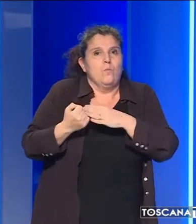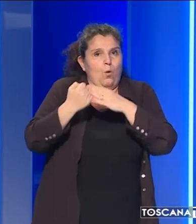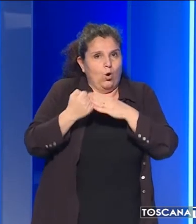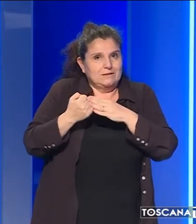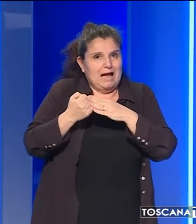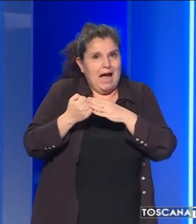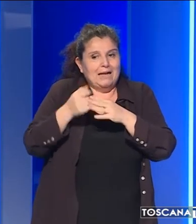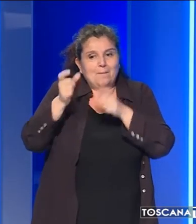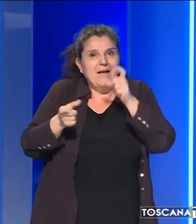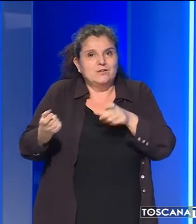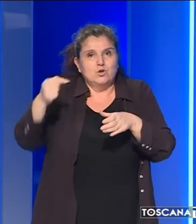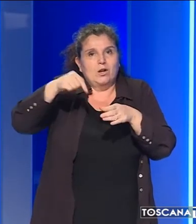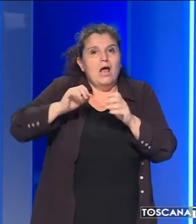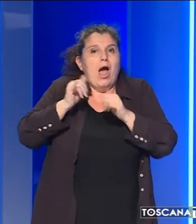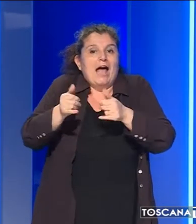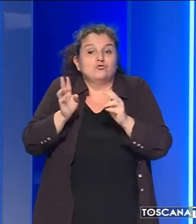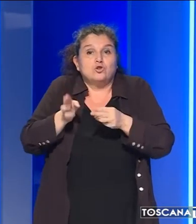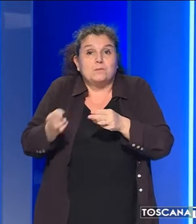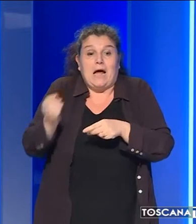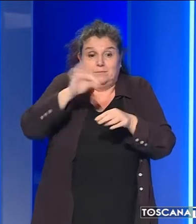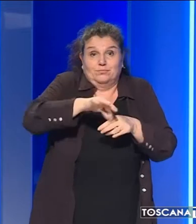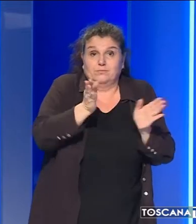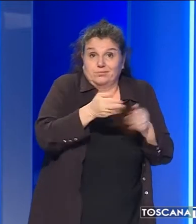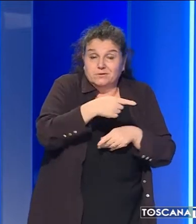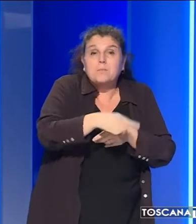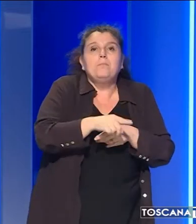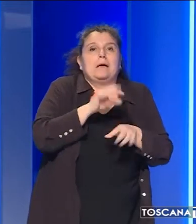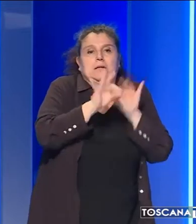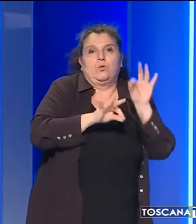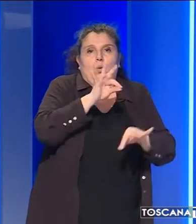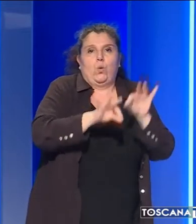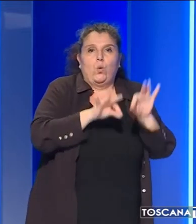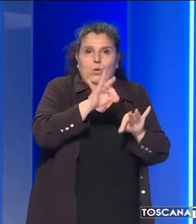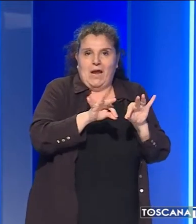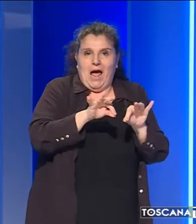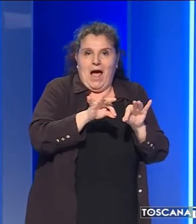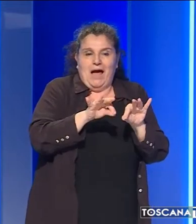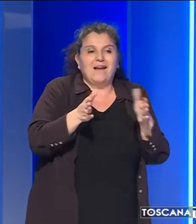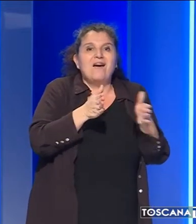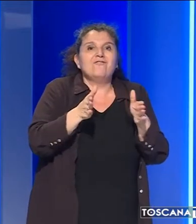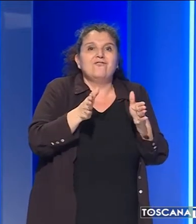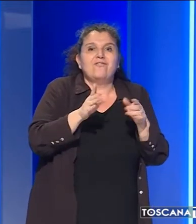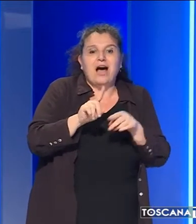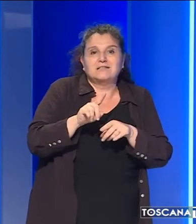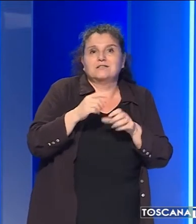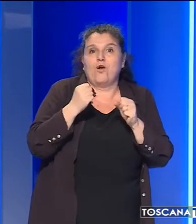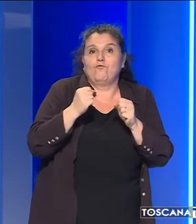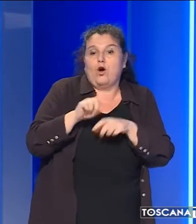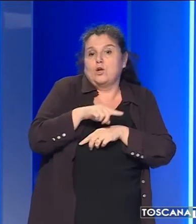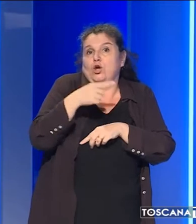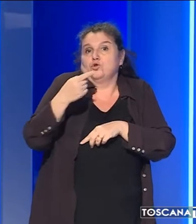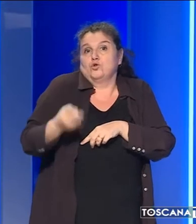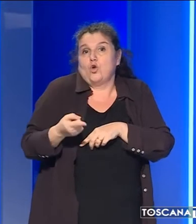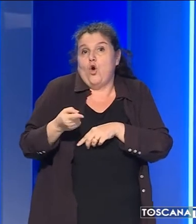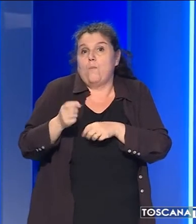e per favorire il recupero dei pazienti dimessi in fase post-acuta che avevano